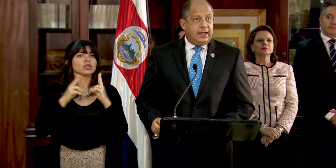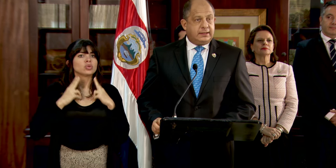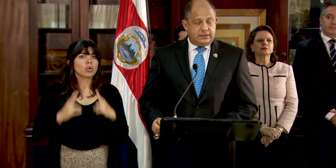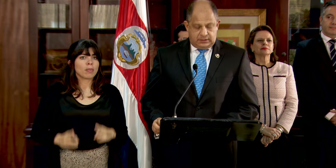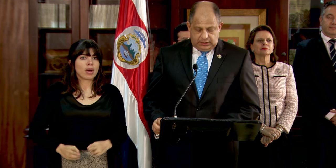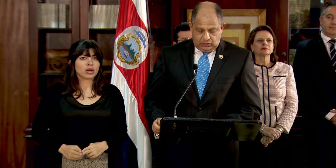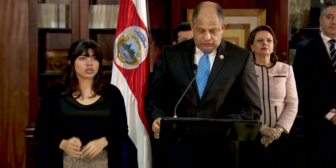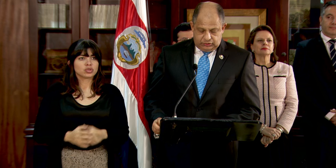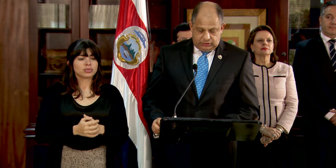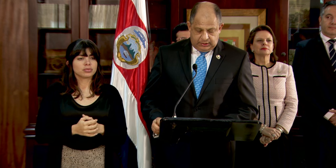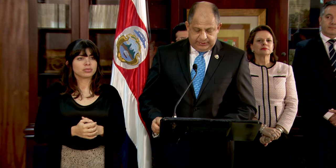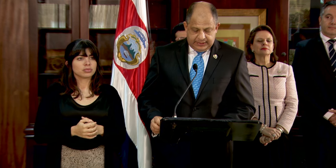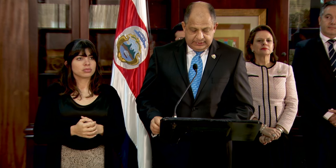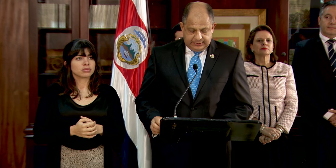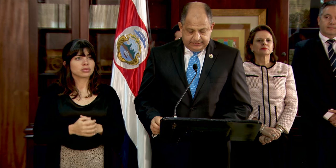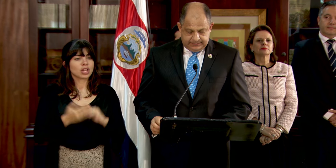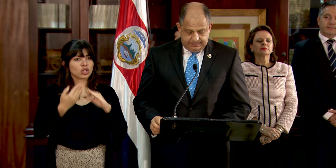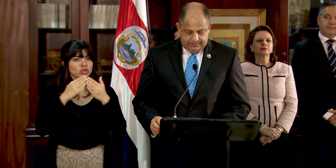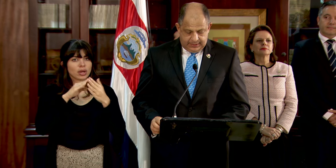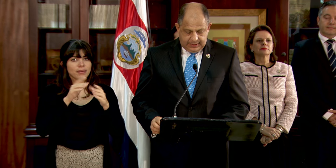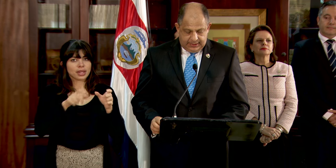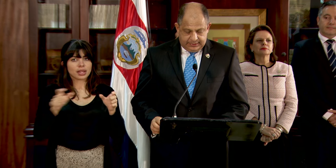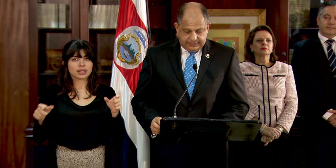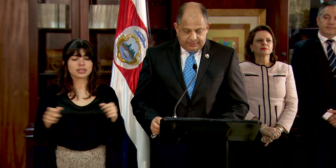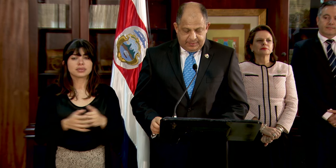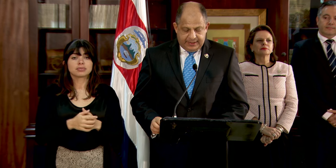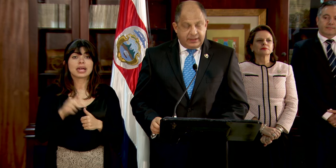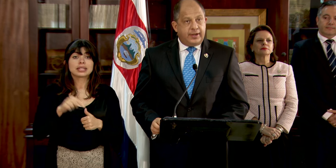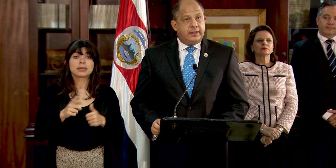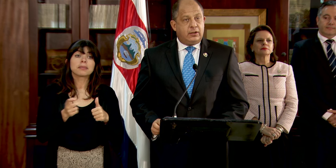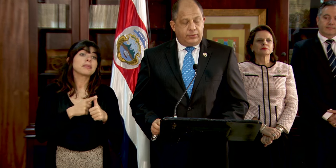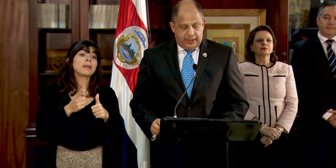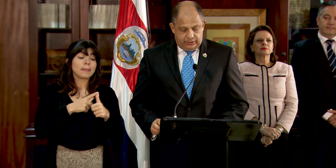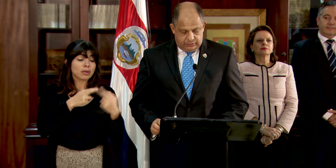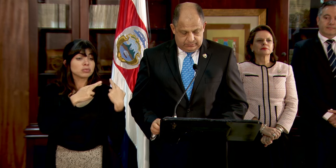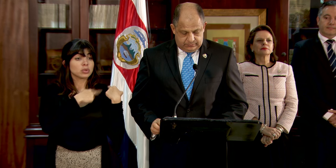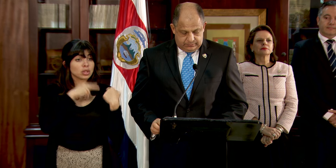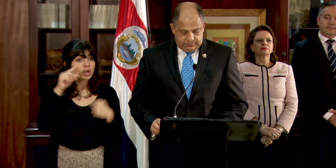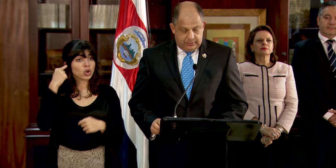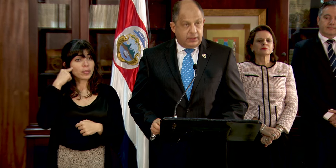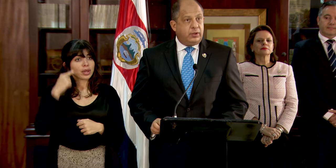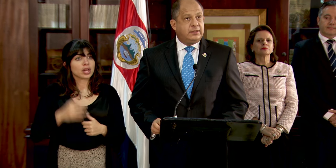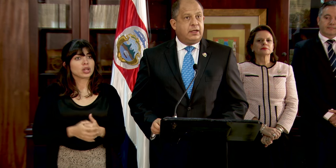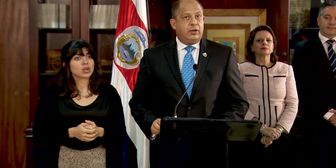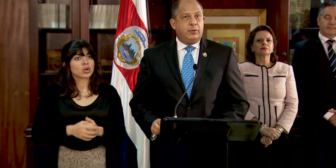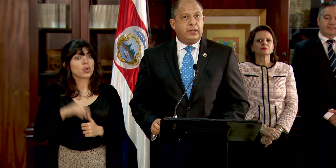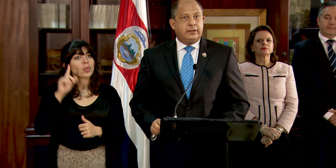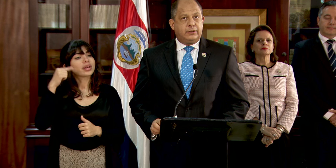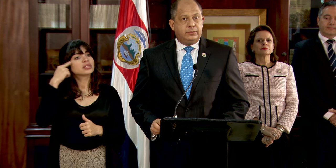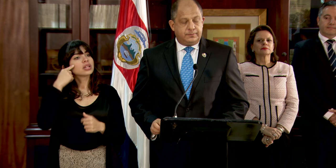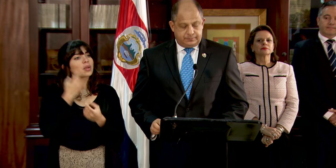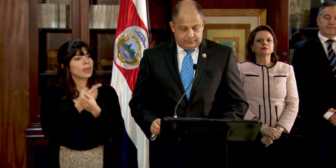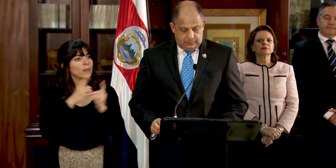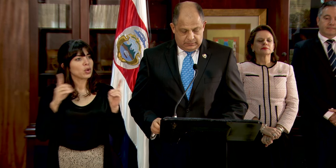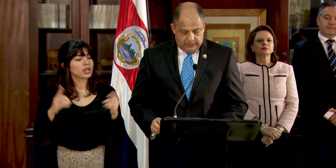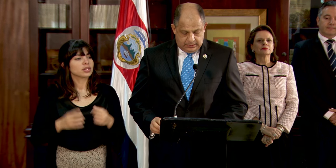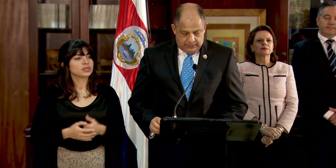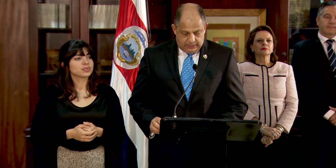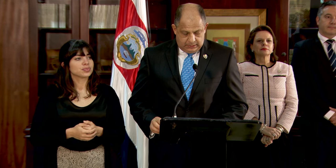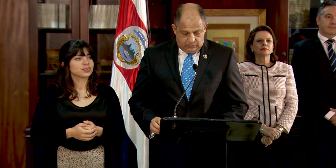de las y los habitantes. Este es el primer deber del gobierno en un Estado democrático.